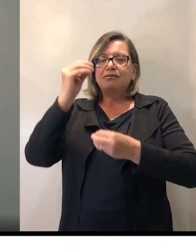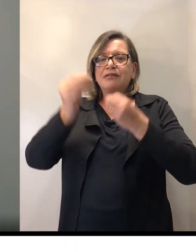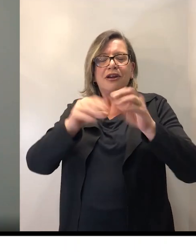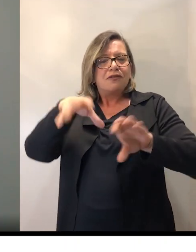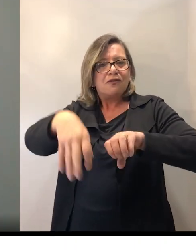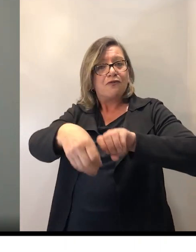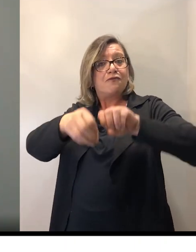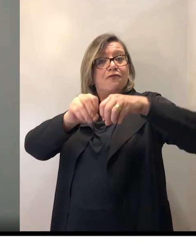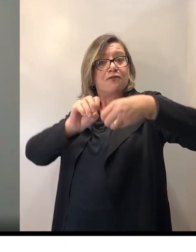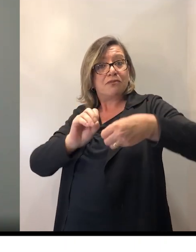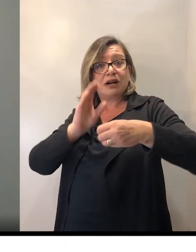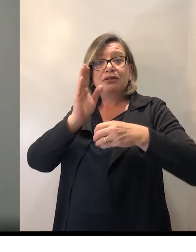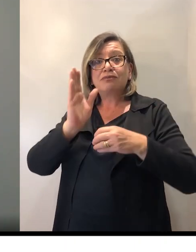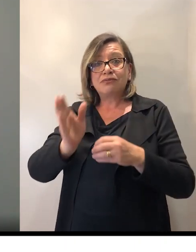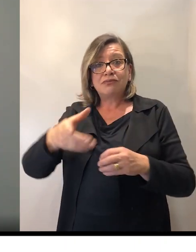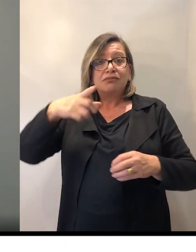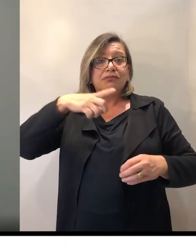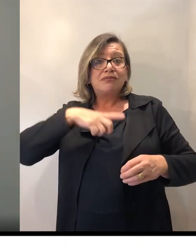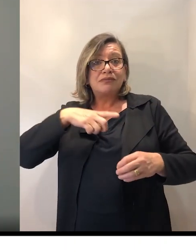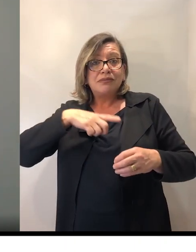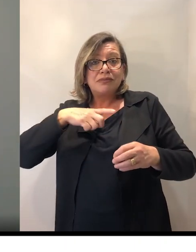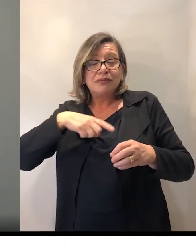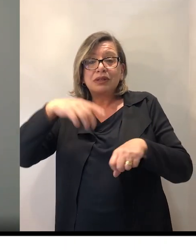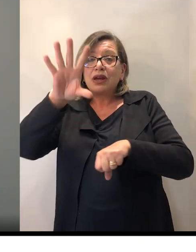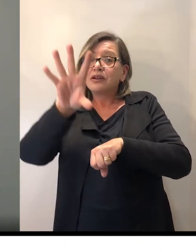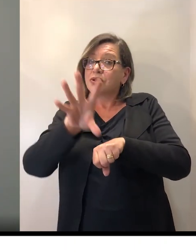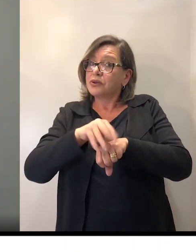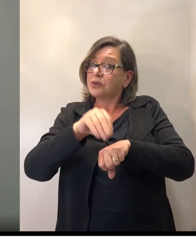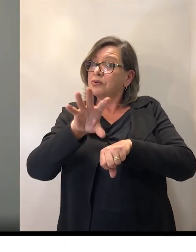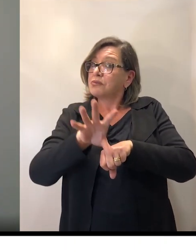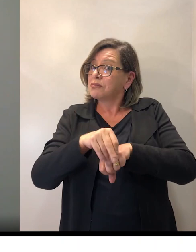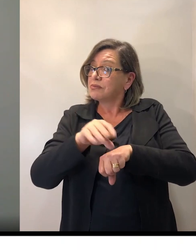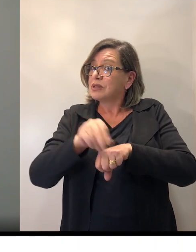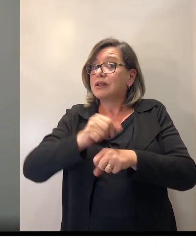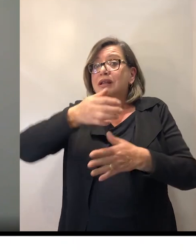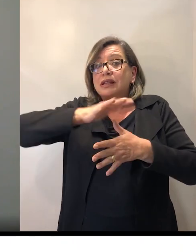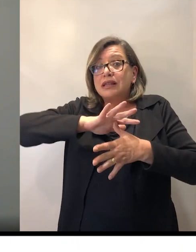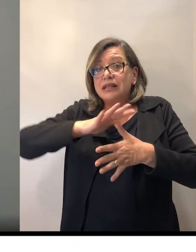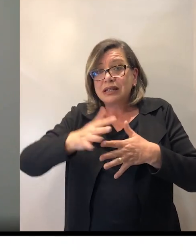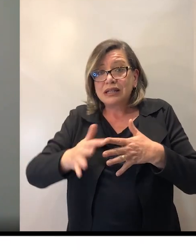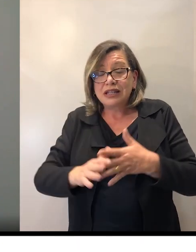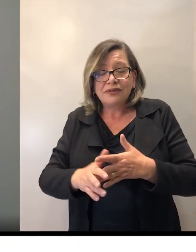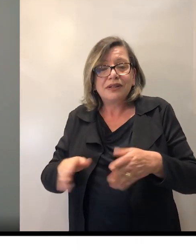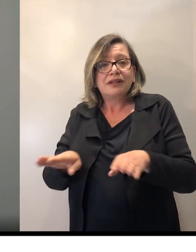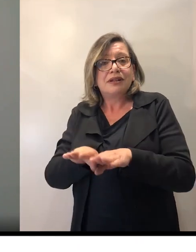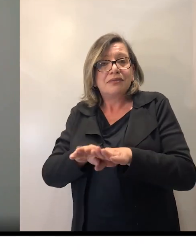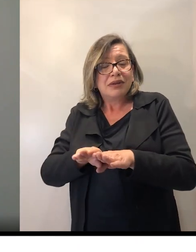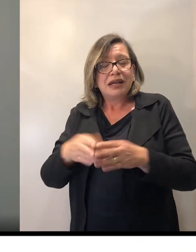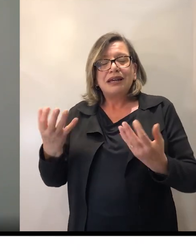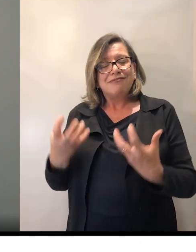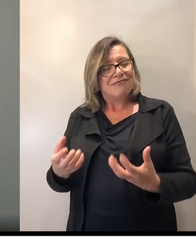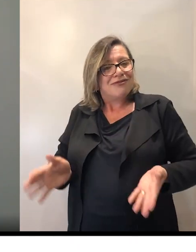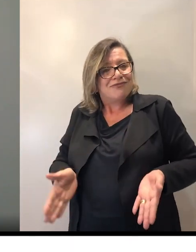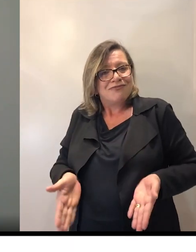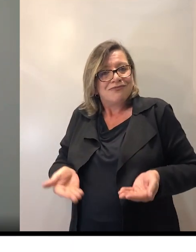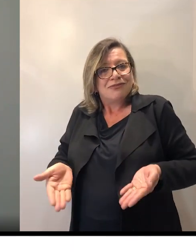tenha o mínimo de conhecimento de Libras, incentivando vocês a participarem mais